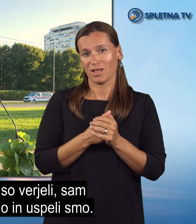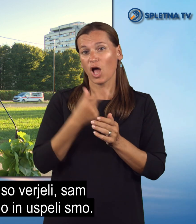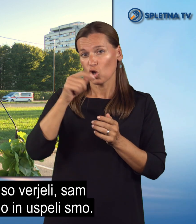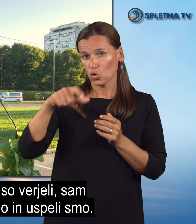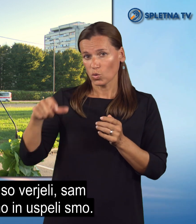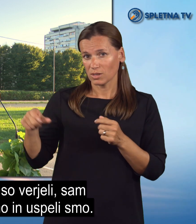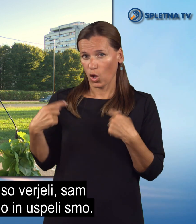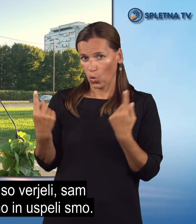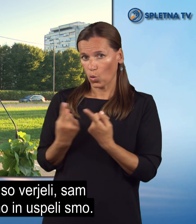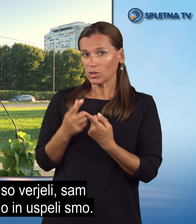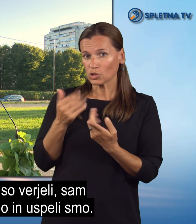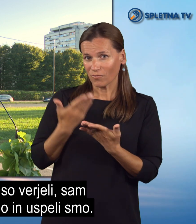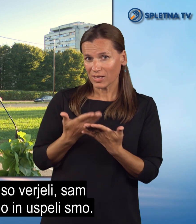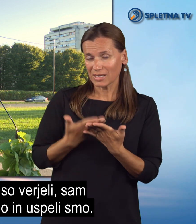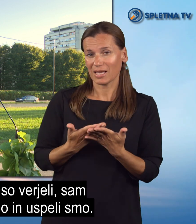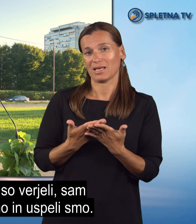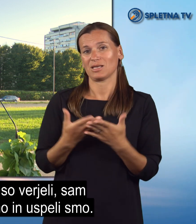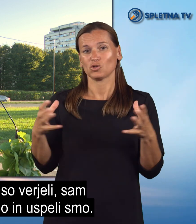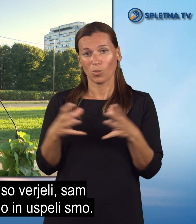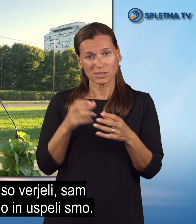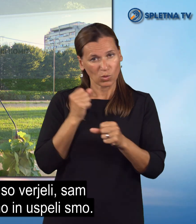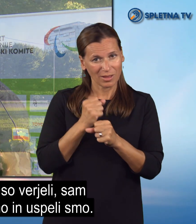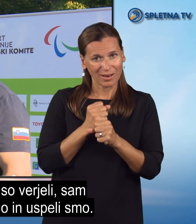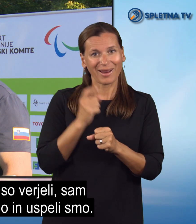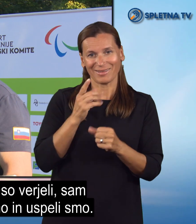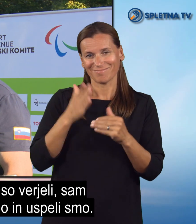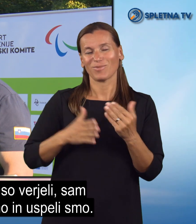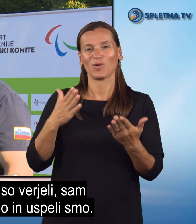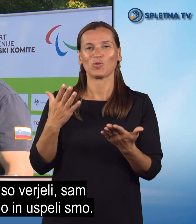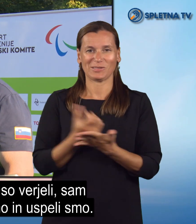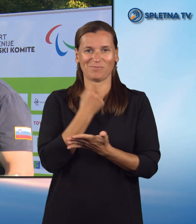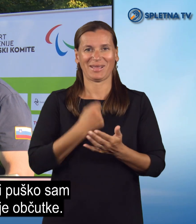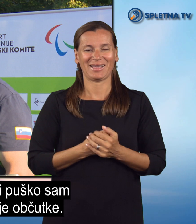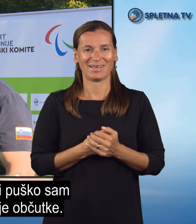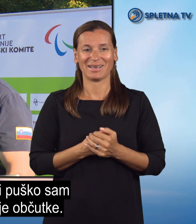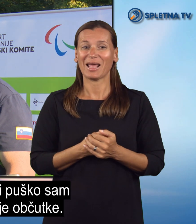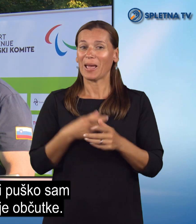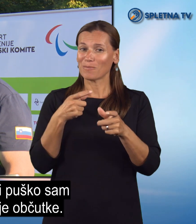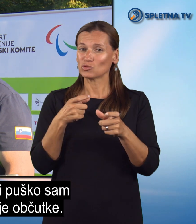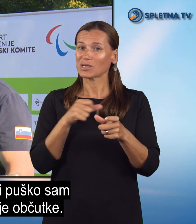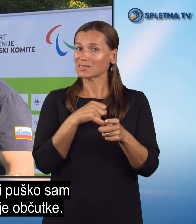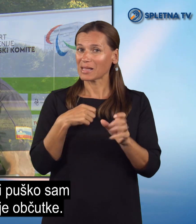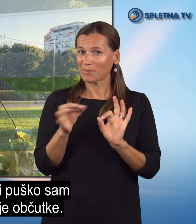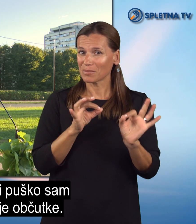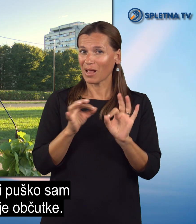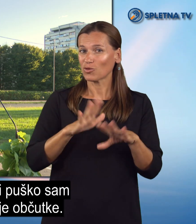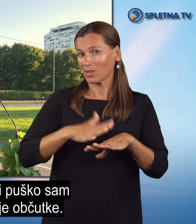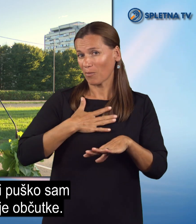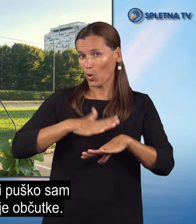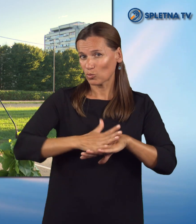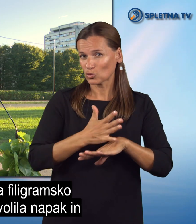okrog mene so verjeli, jaz sem verjel, delali smo in uspeli smo. Dejansko sem si puško sam nastavil na moje občutke,